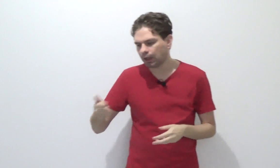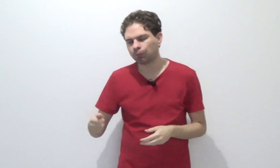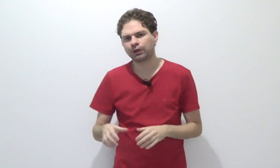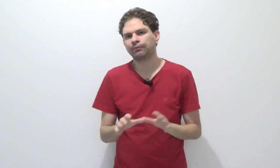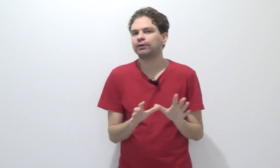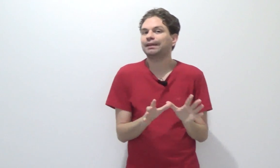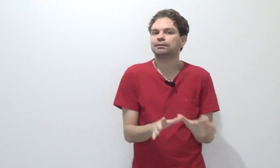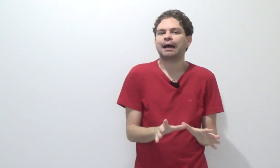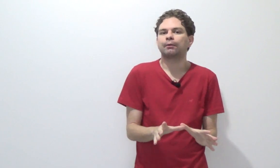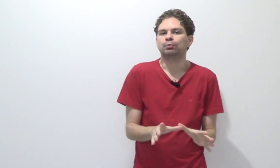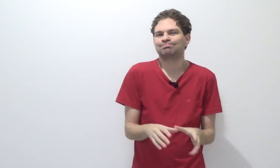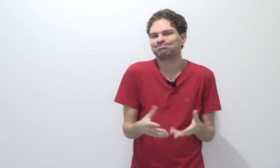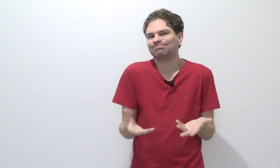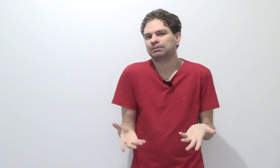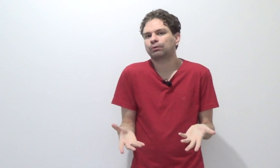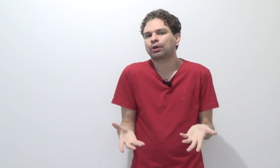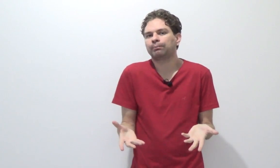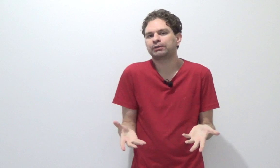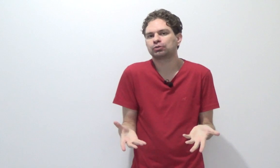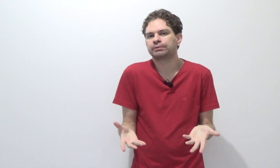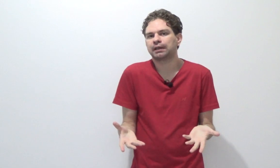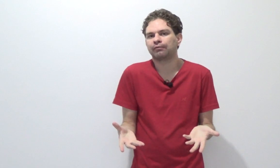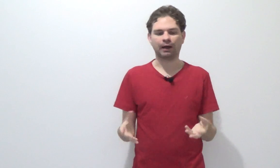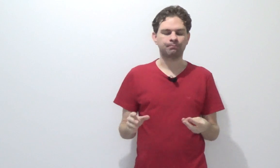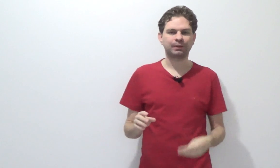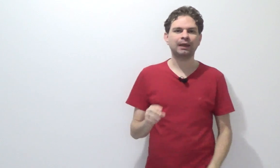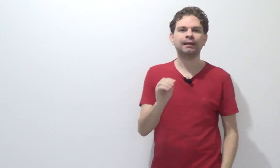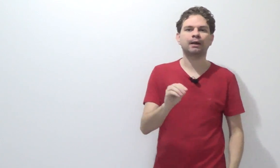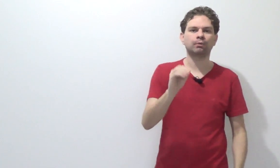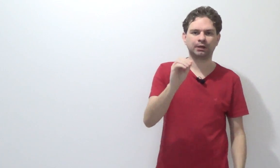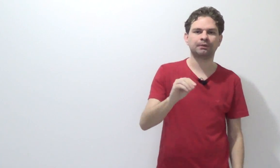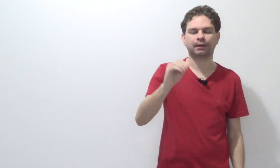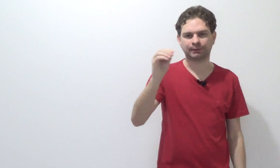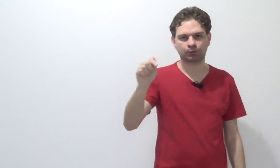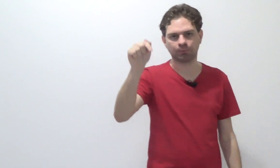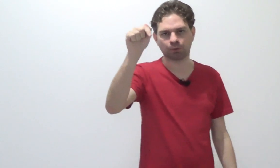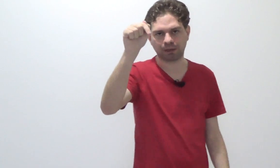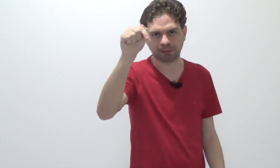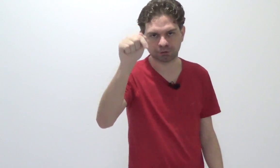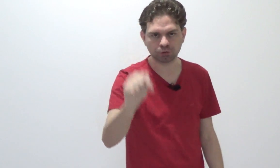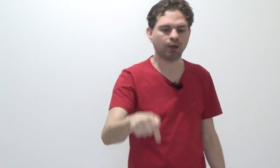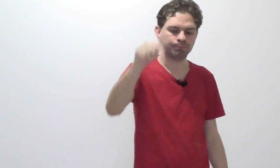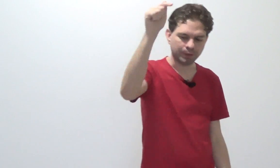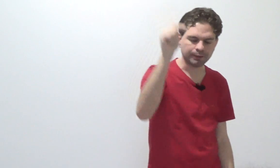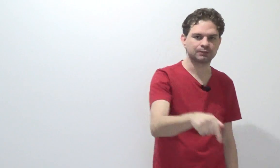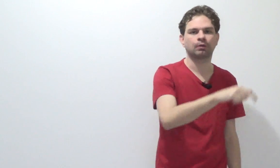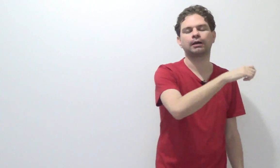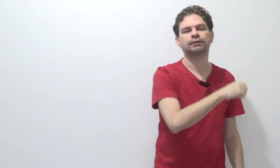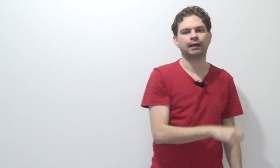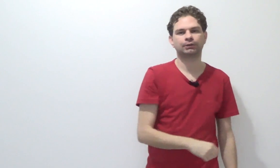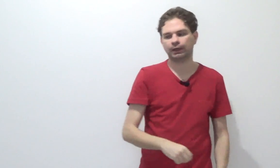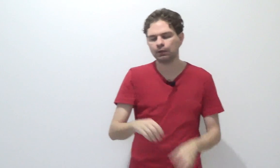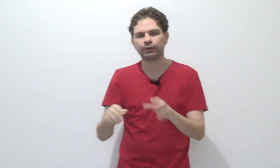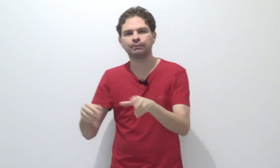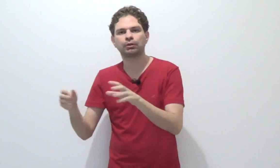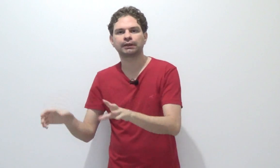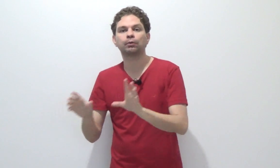Dama, o crime foi tentado. Então o que eu preciso observar? Ele é um crime tentado numa localidade só? É nessa localidade. Ele é um crime tentado